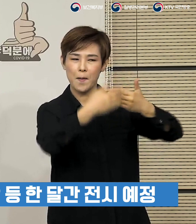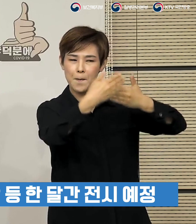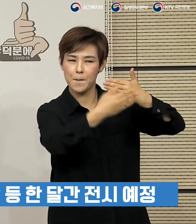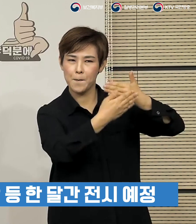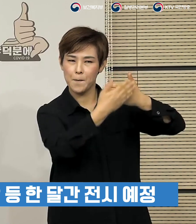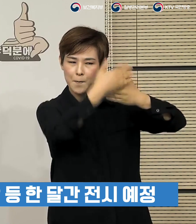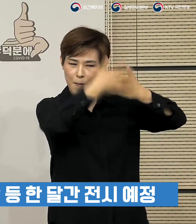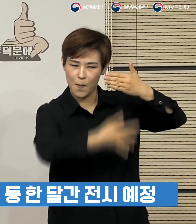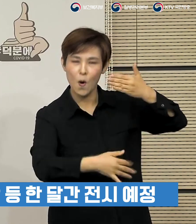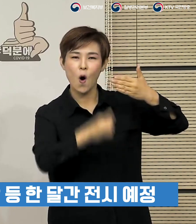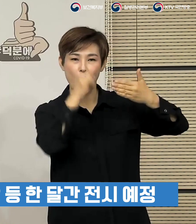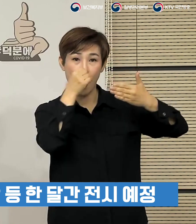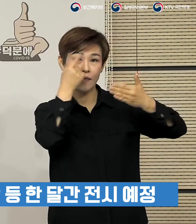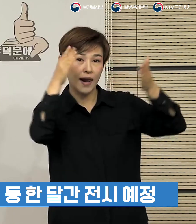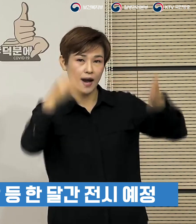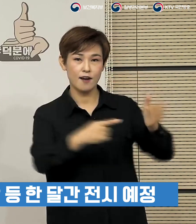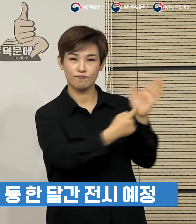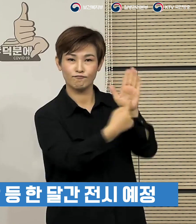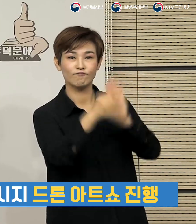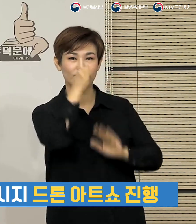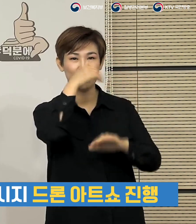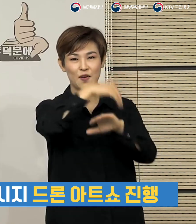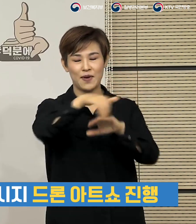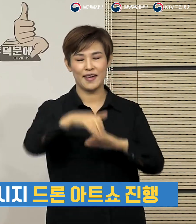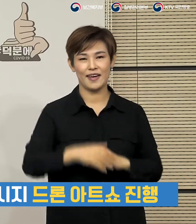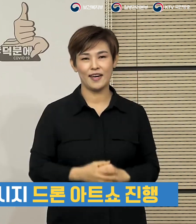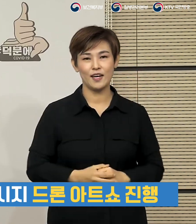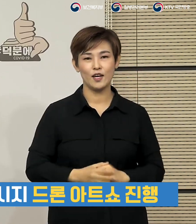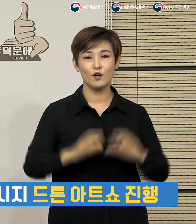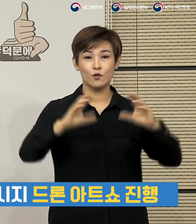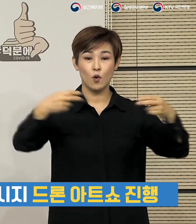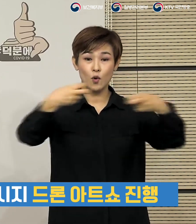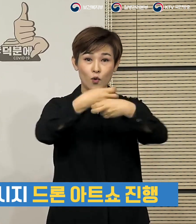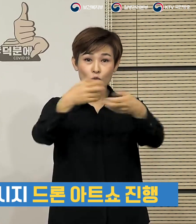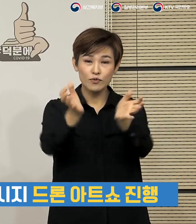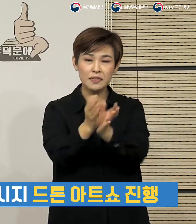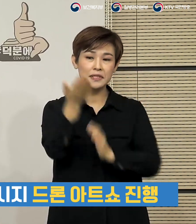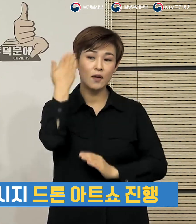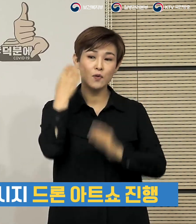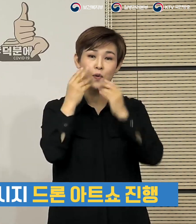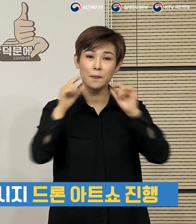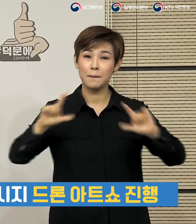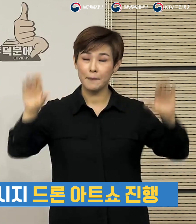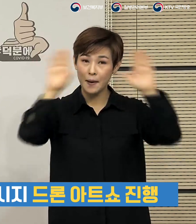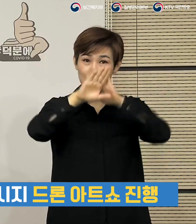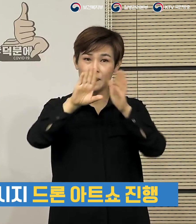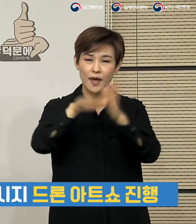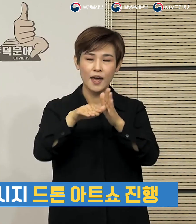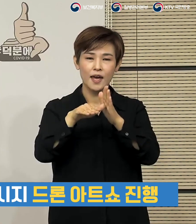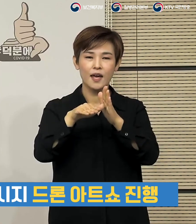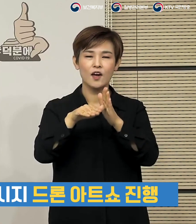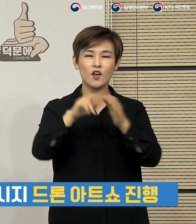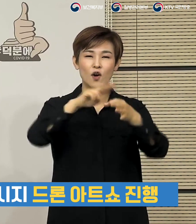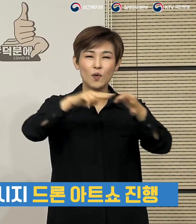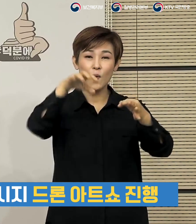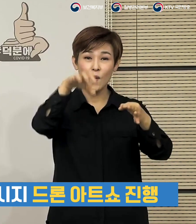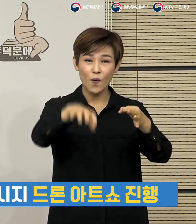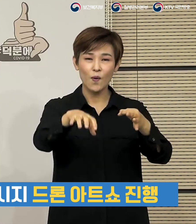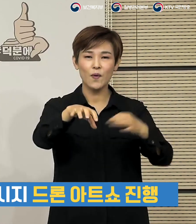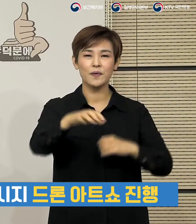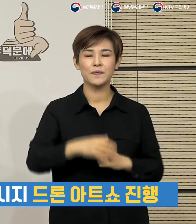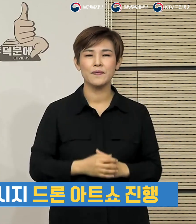한 달간 노출될 예정입니다. 국토교통부는 지난 토요일 밤 여의도 한강공원에서